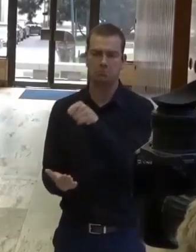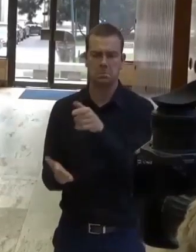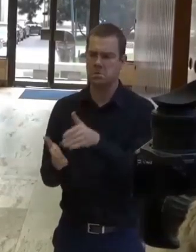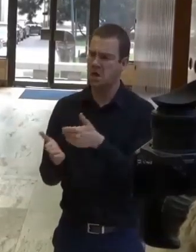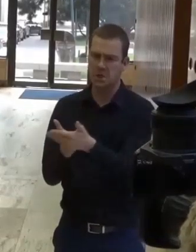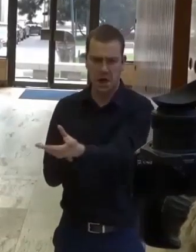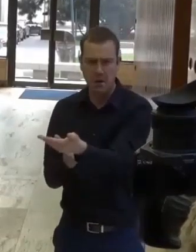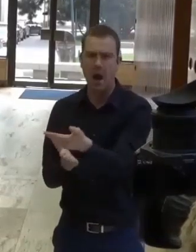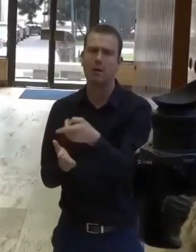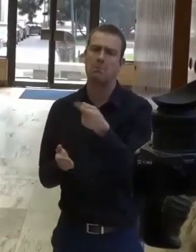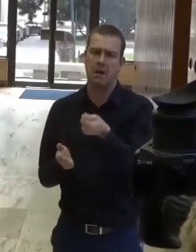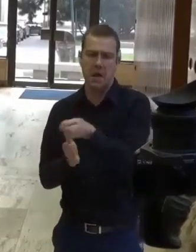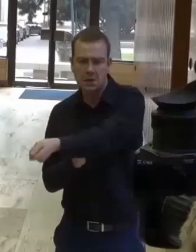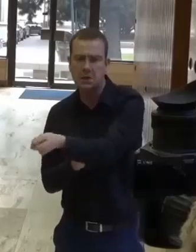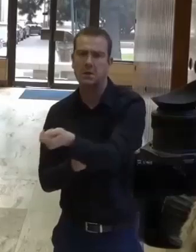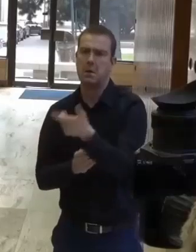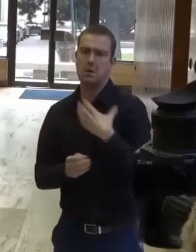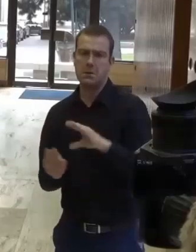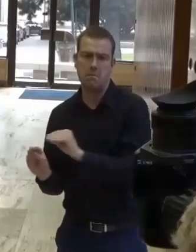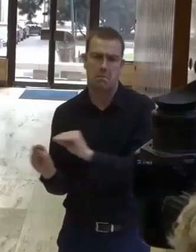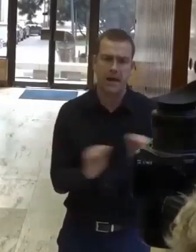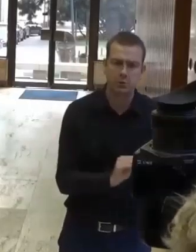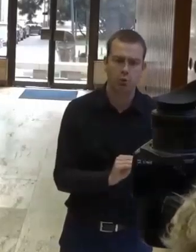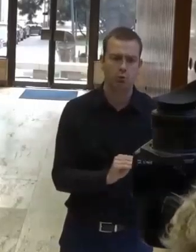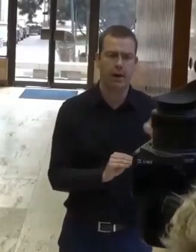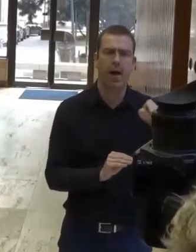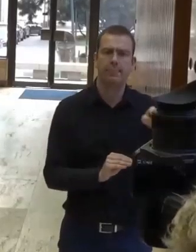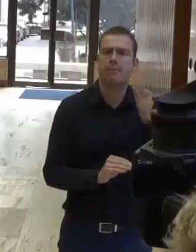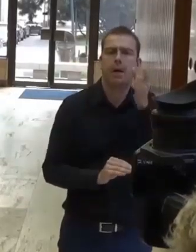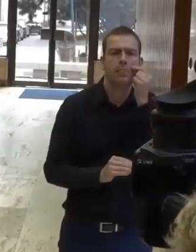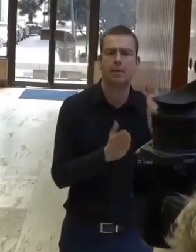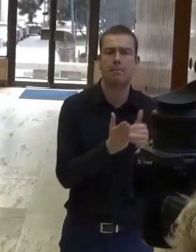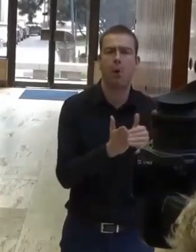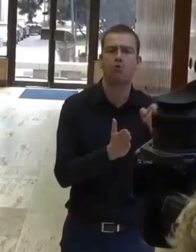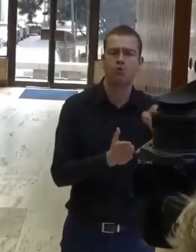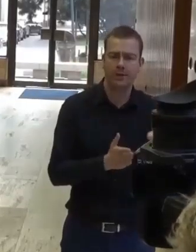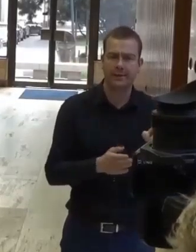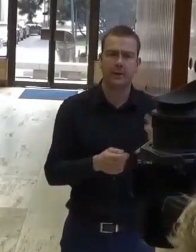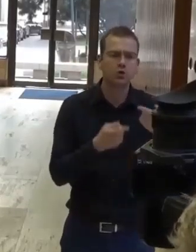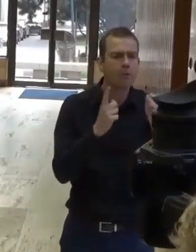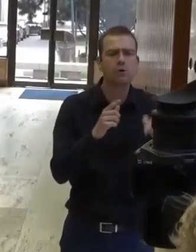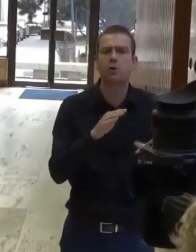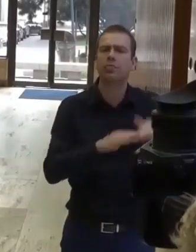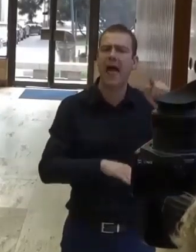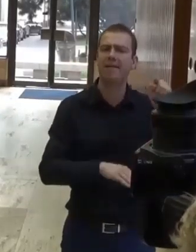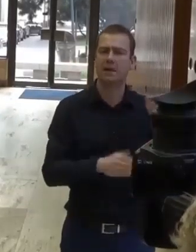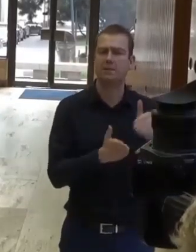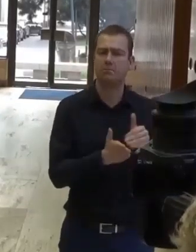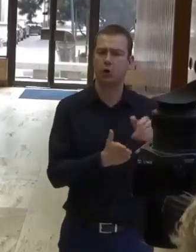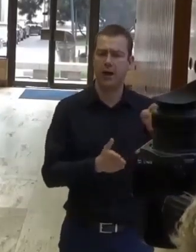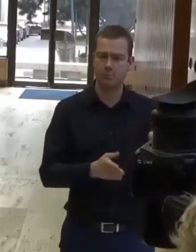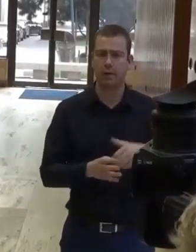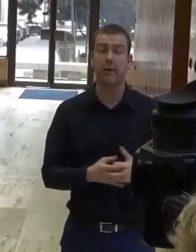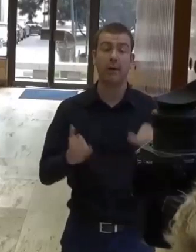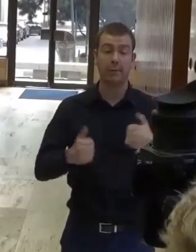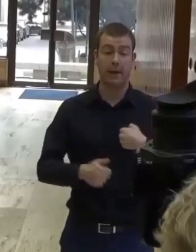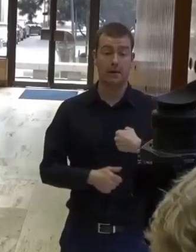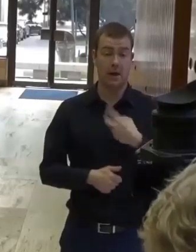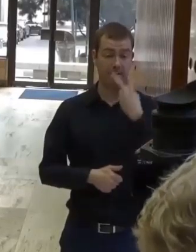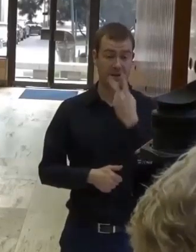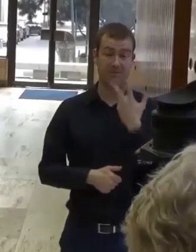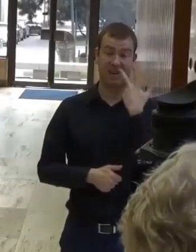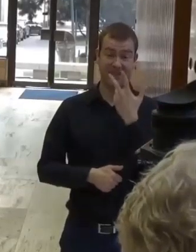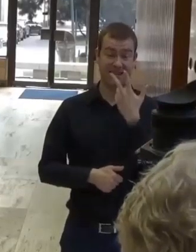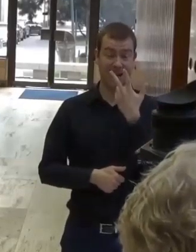použiť tam, kde ich Slovensko a ľudia najviac potrebujú. V súčasnosti sú také tri najväčšie oblasti, kde